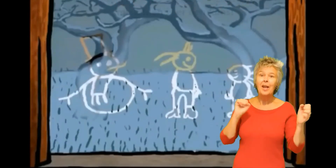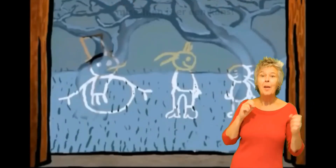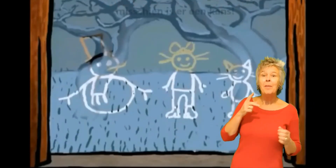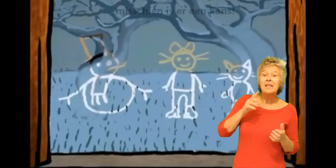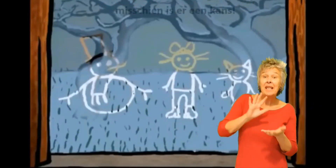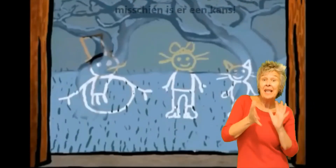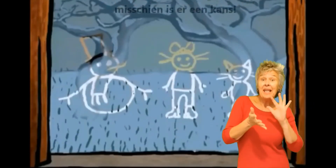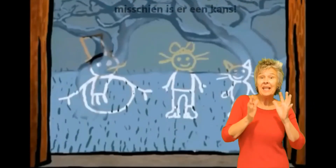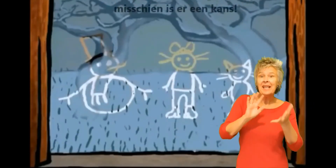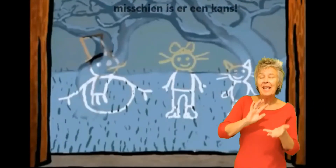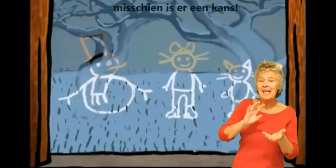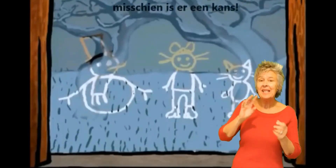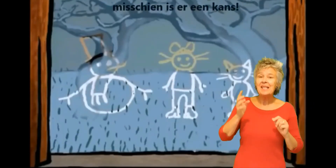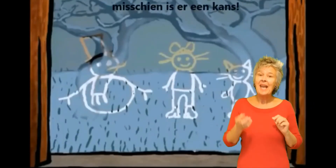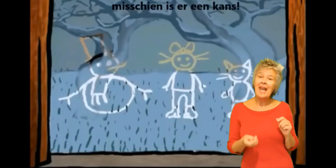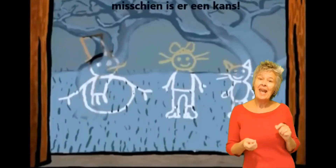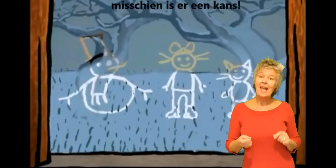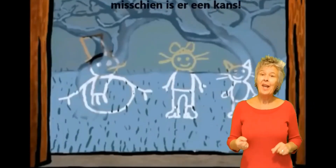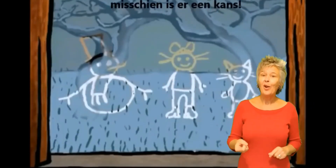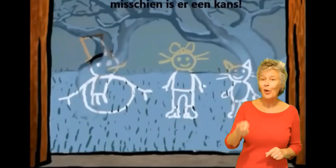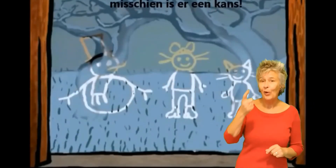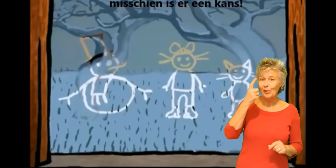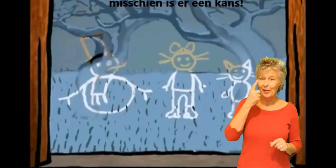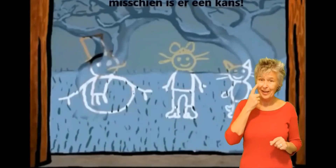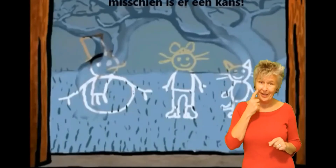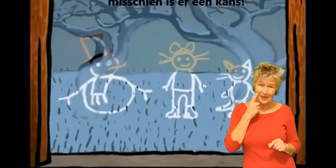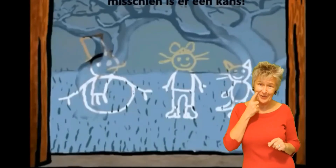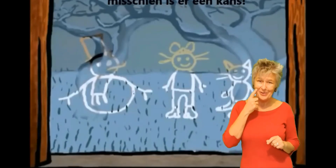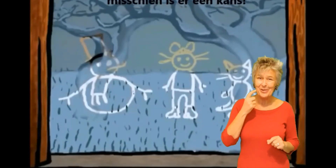Misschien is er een kans